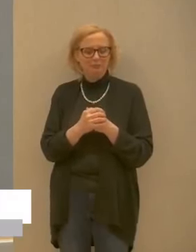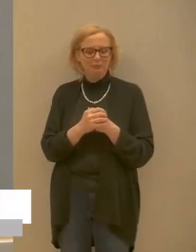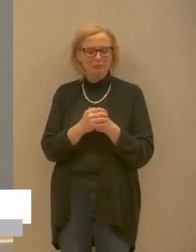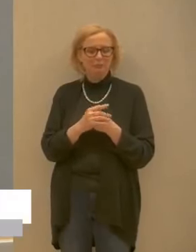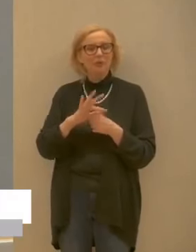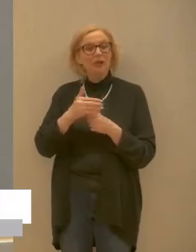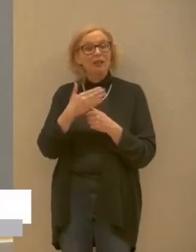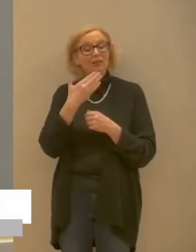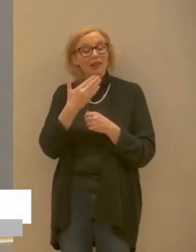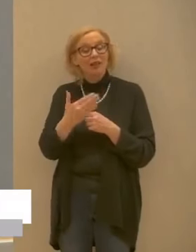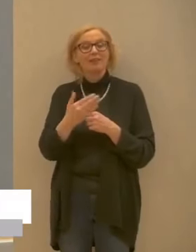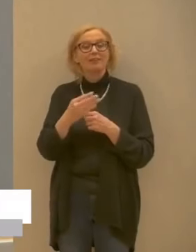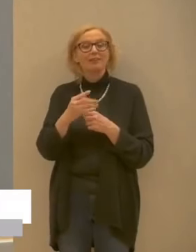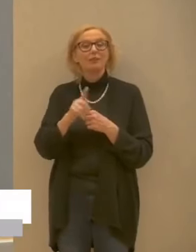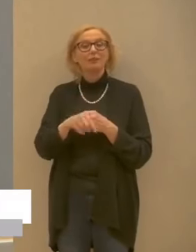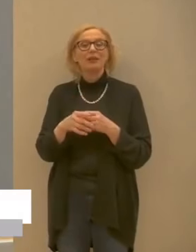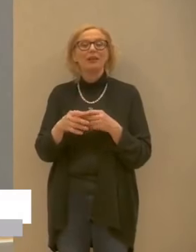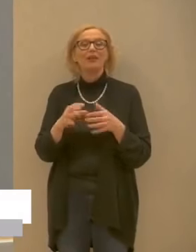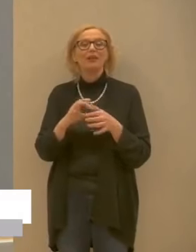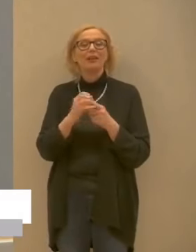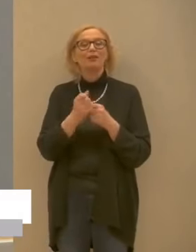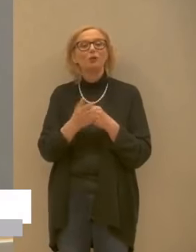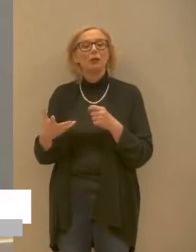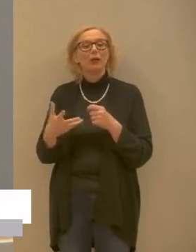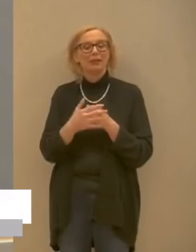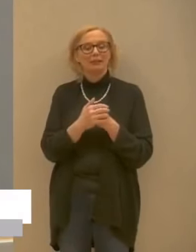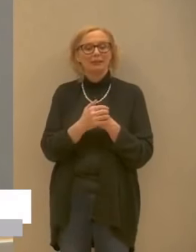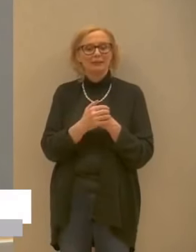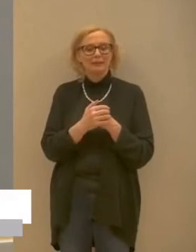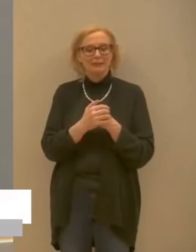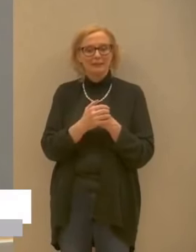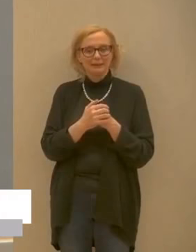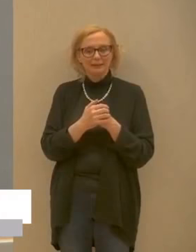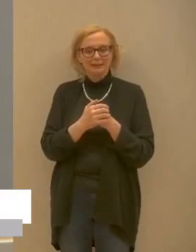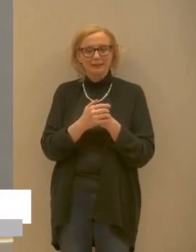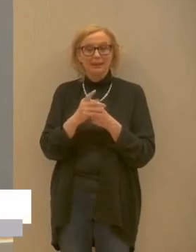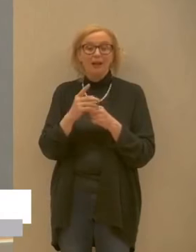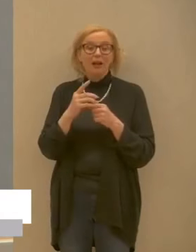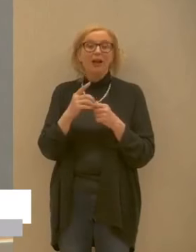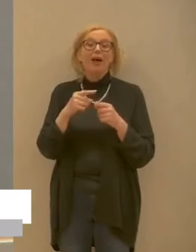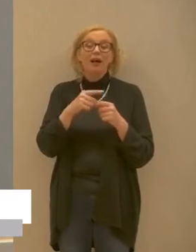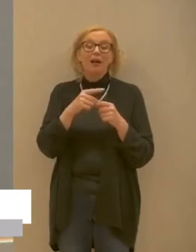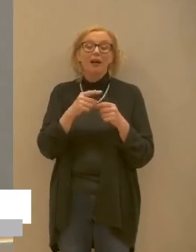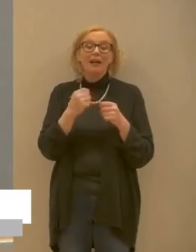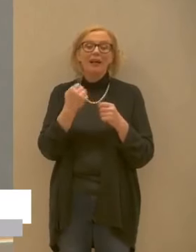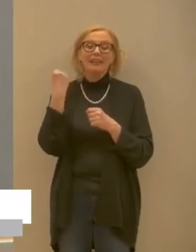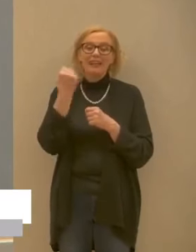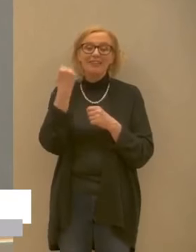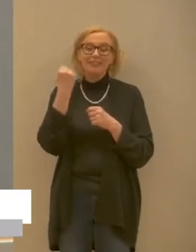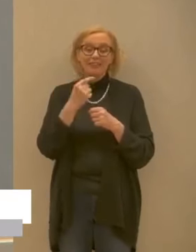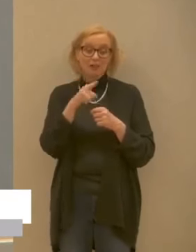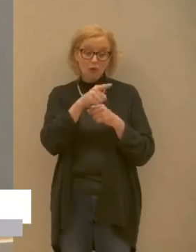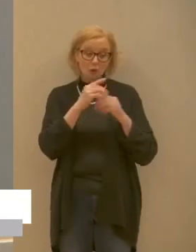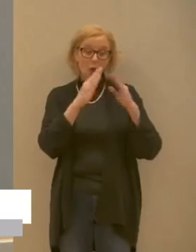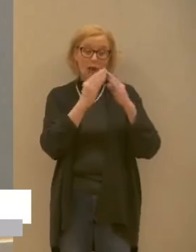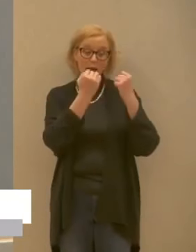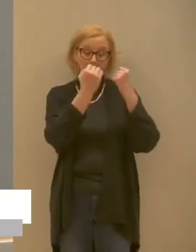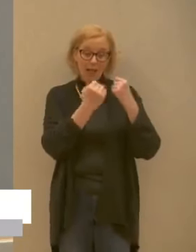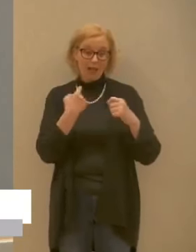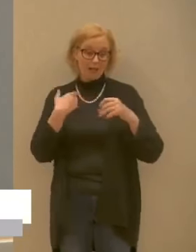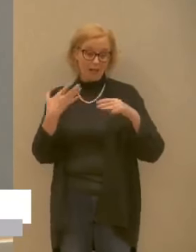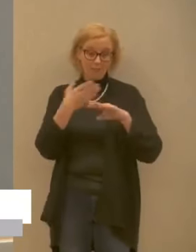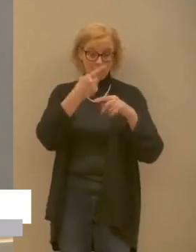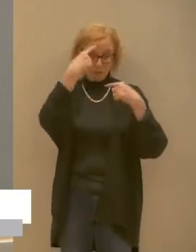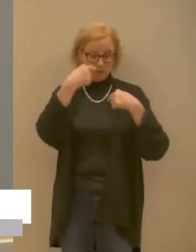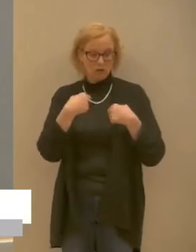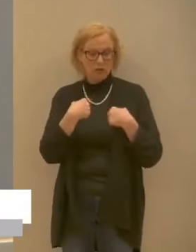anche altri numeri che vorrei dare riguardano il servizio resta a casa passo io un servizio che è partito dal Dipartimento delle Politiche